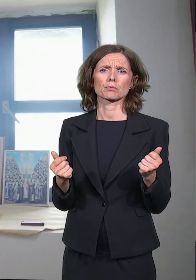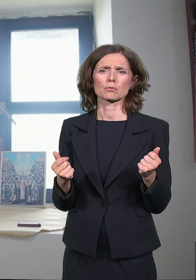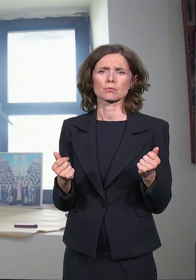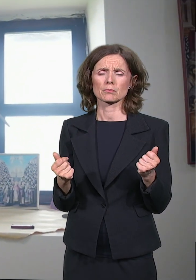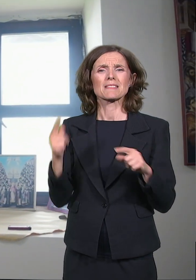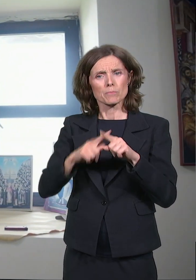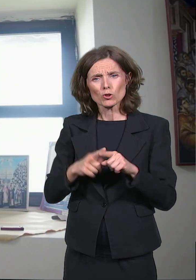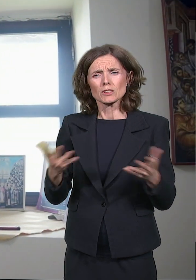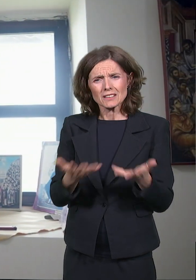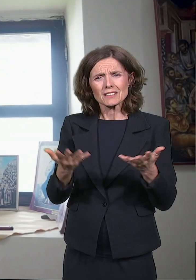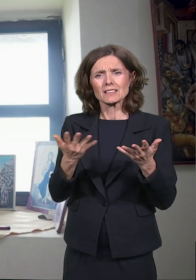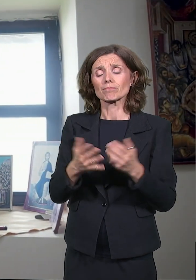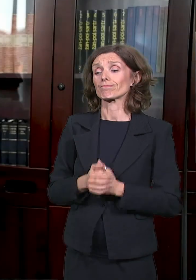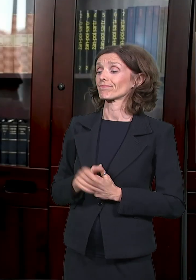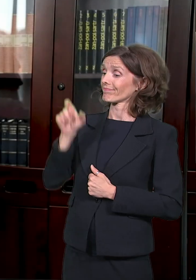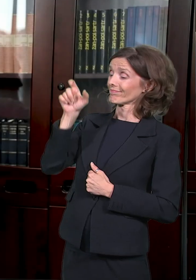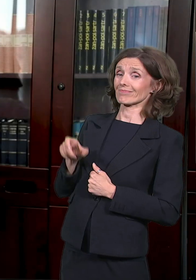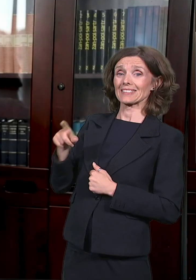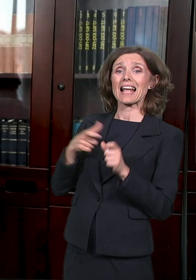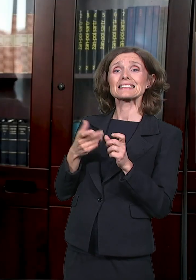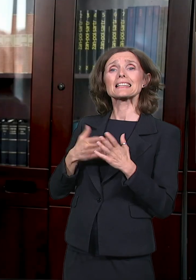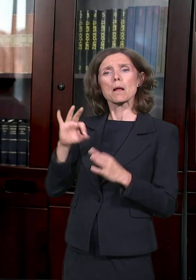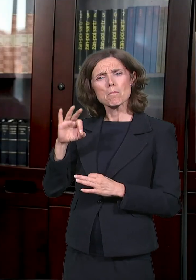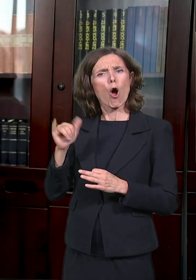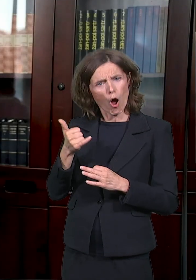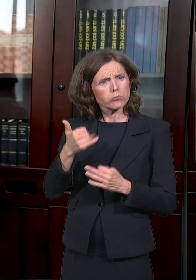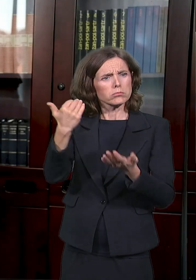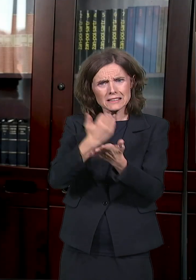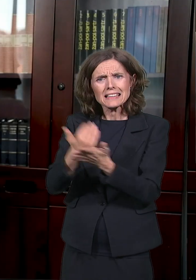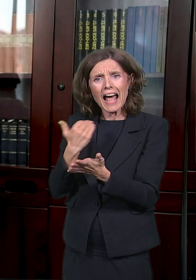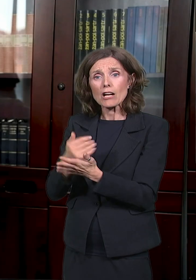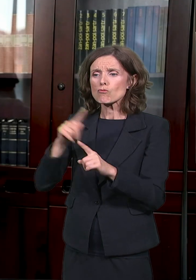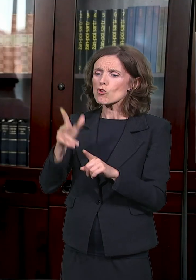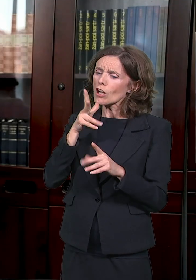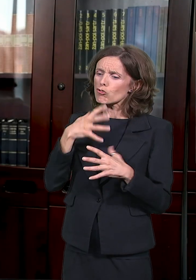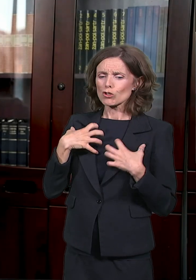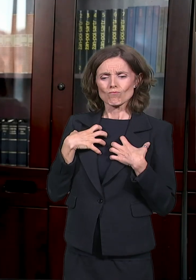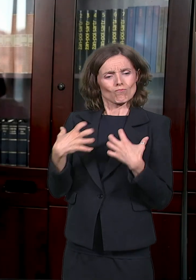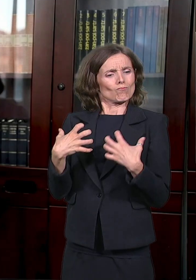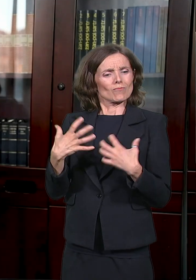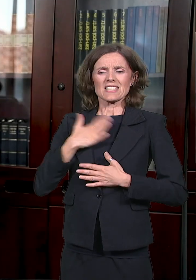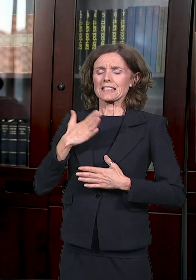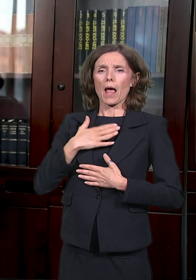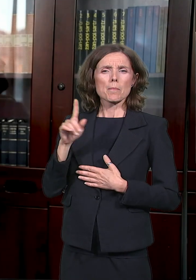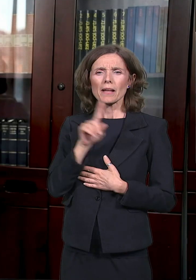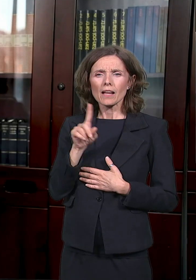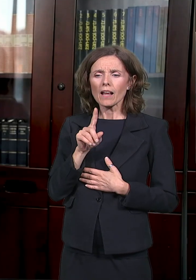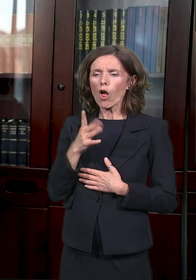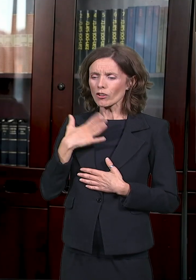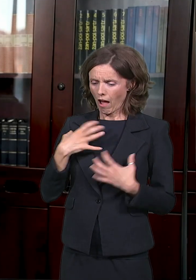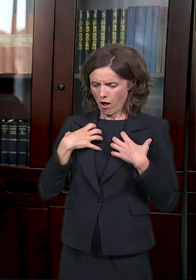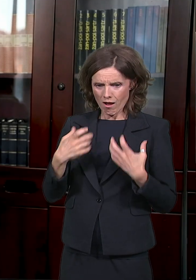On nije sticao da stekne, nego je sticao da stekne večnost. I on je zaista stekao